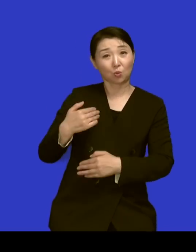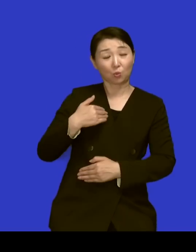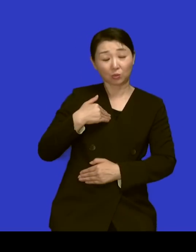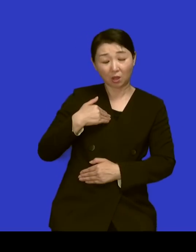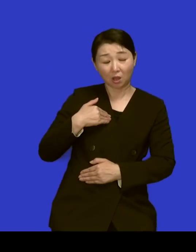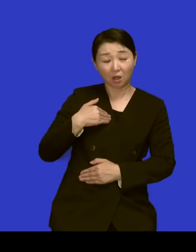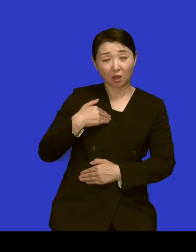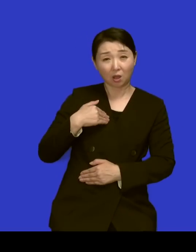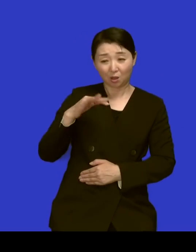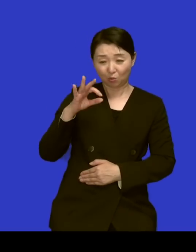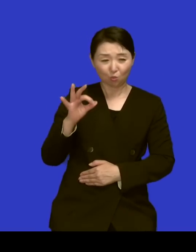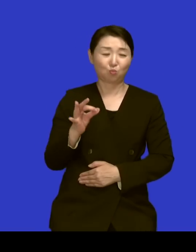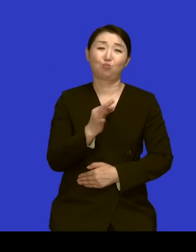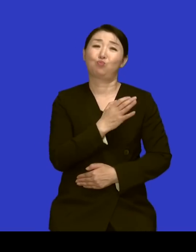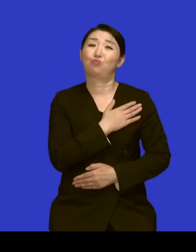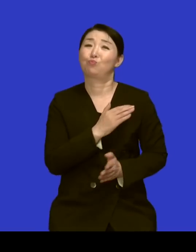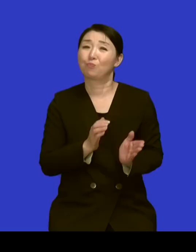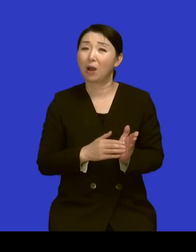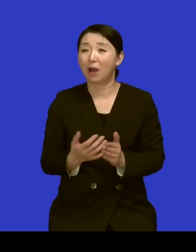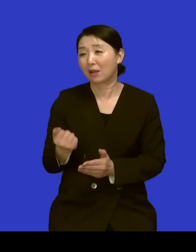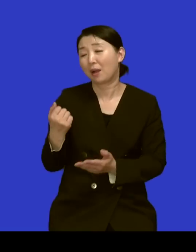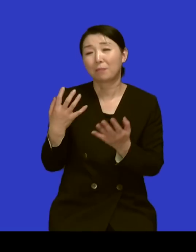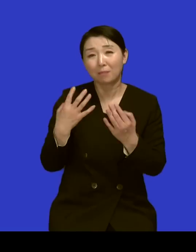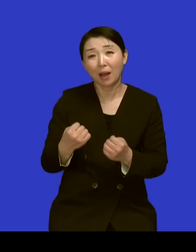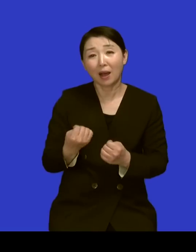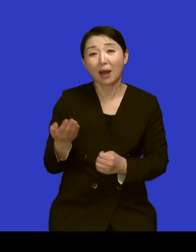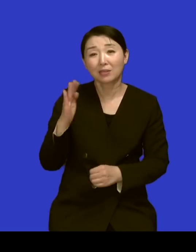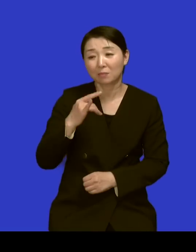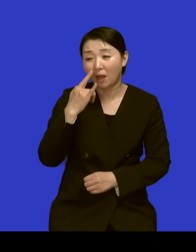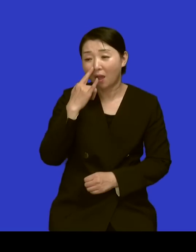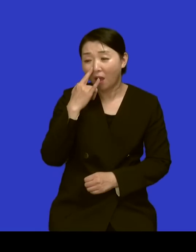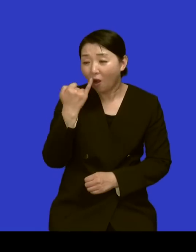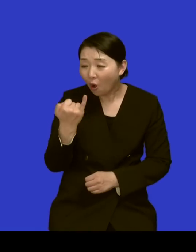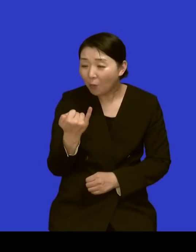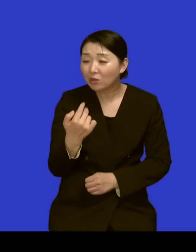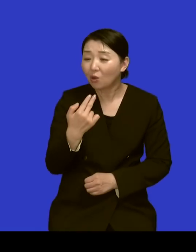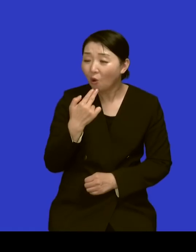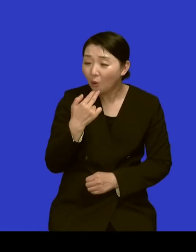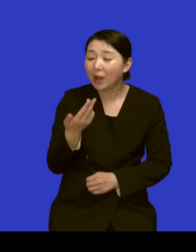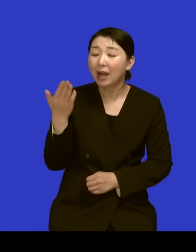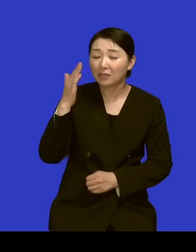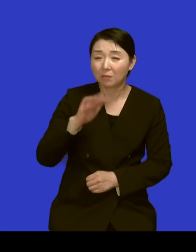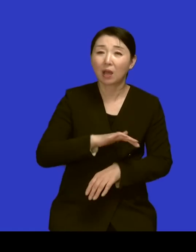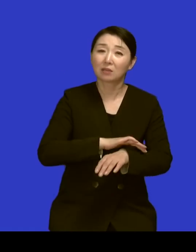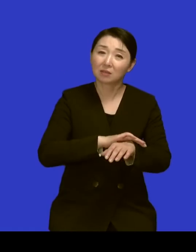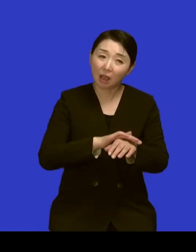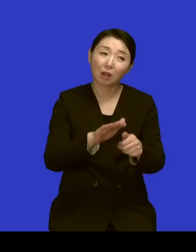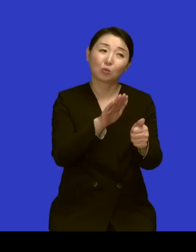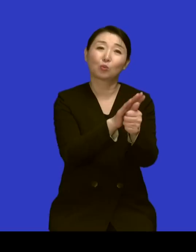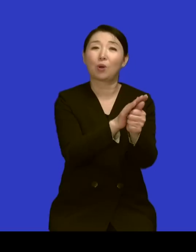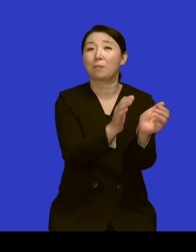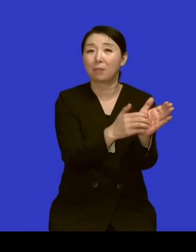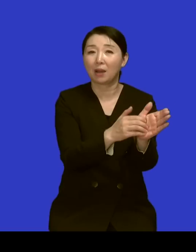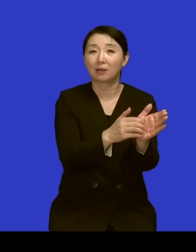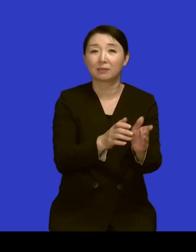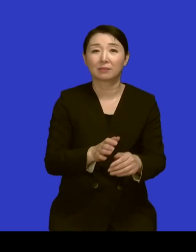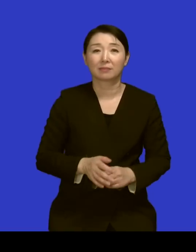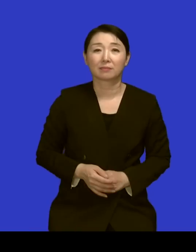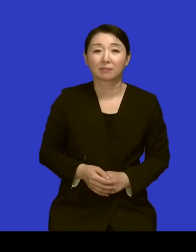게 너무 많죠 네 어머님은 진짜 없는 가운데서 일을 하셨는데 네 네 그래서 어머님이 저